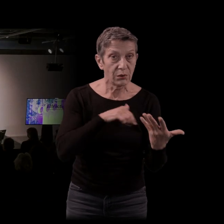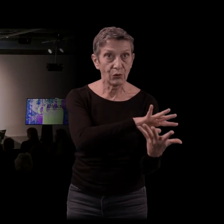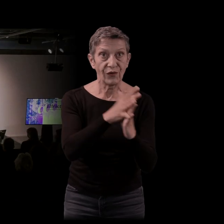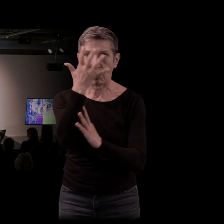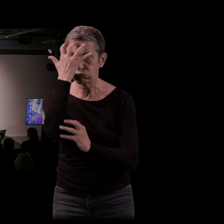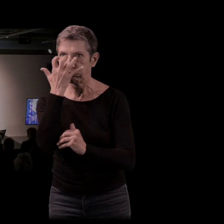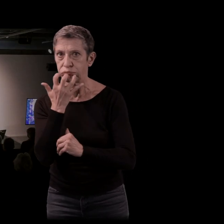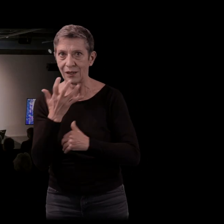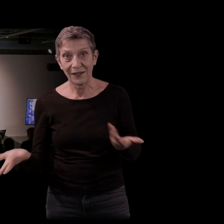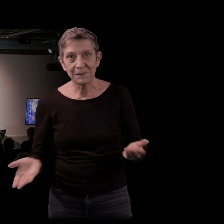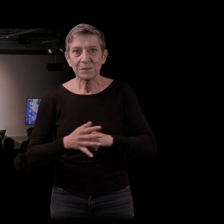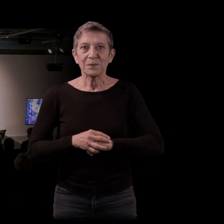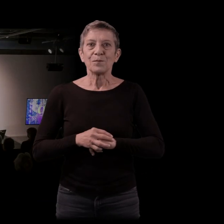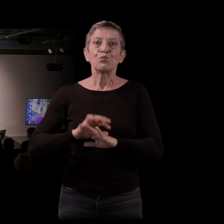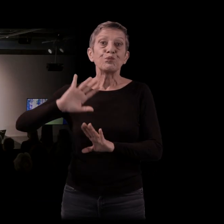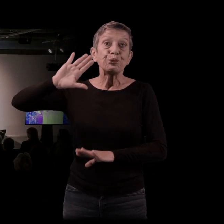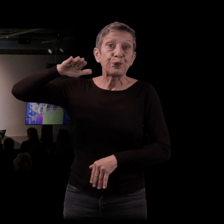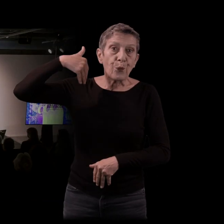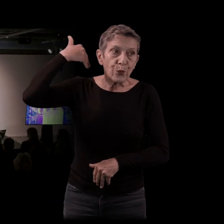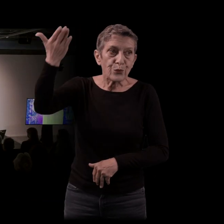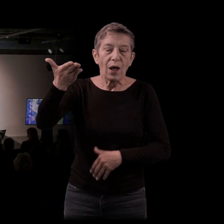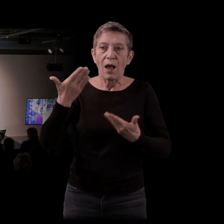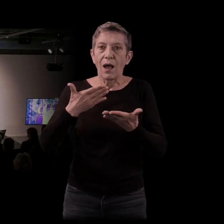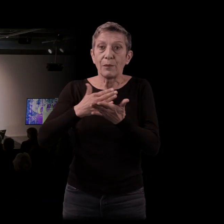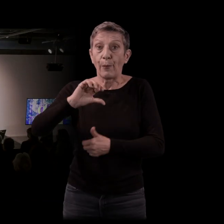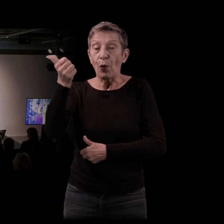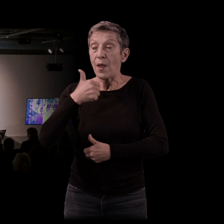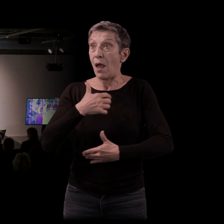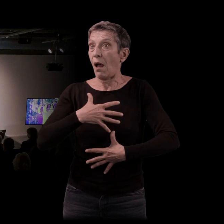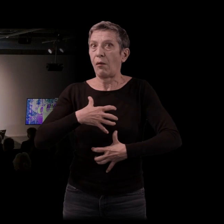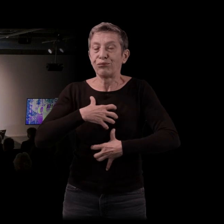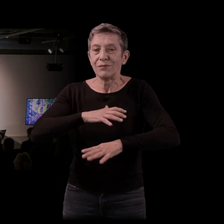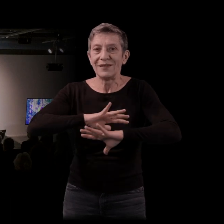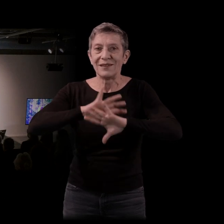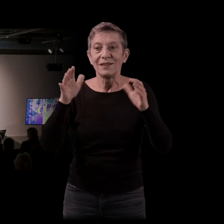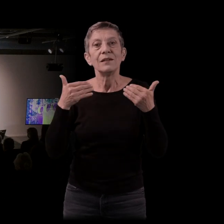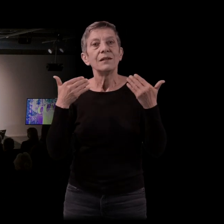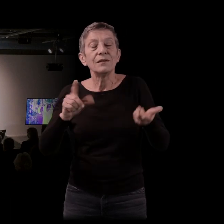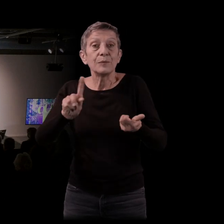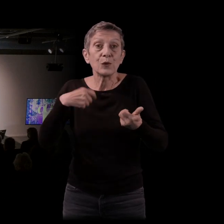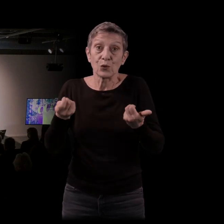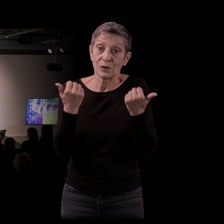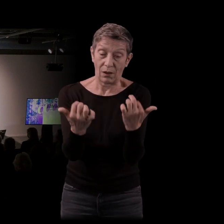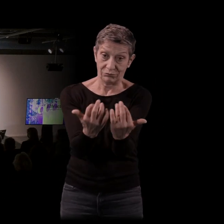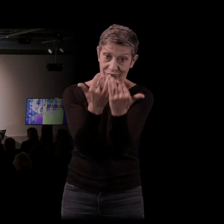Et puis, plus tard, en première, là, c'est les grands chocs. Et finalement, qui continuent à nourrir ce que je fais. Voilà,